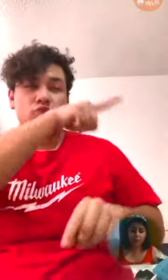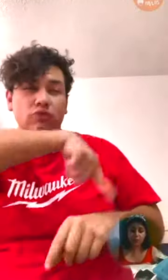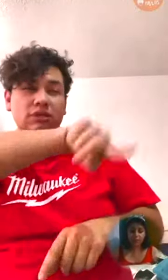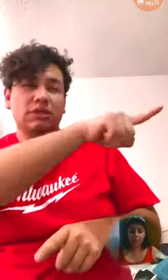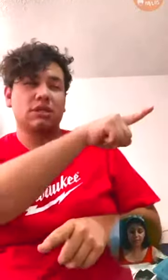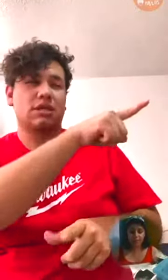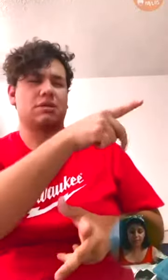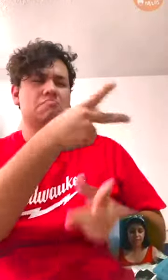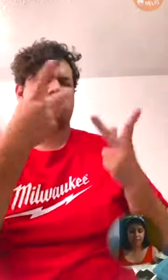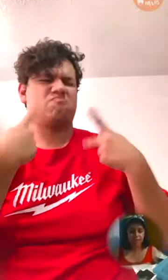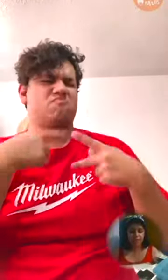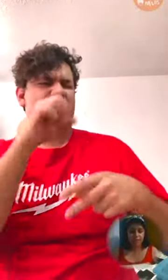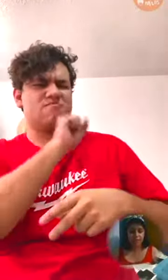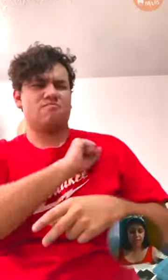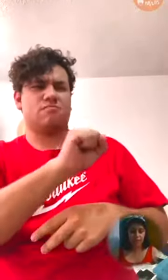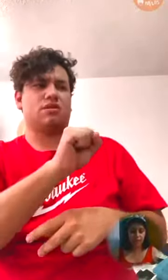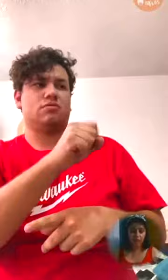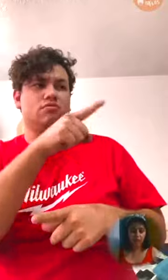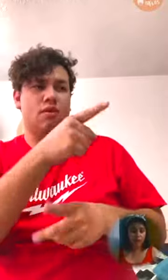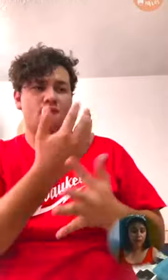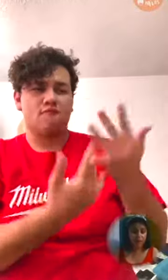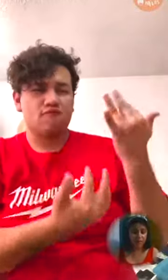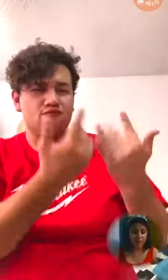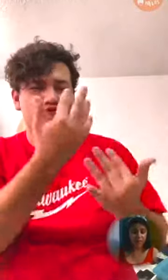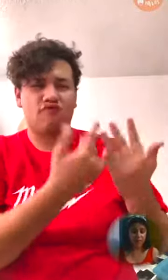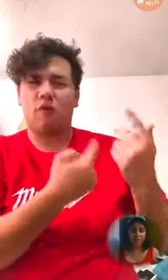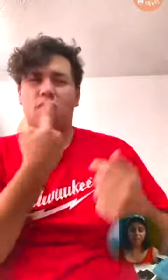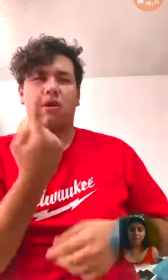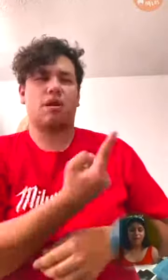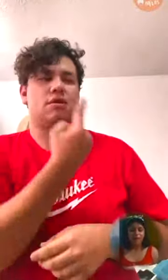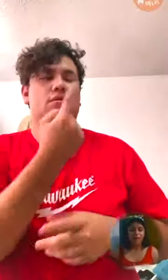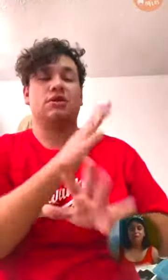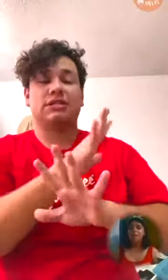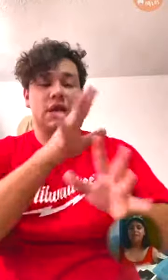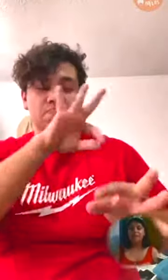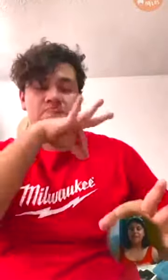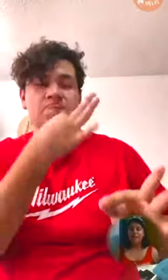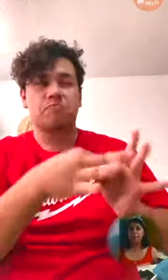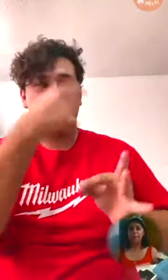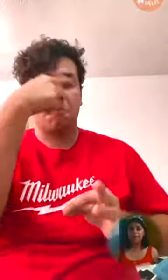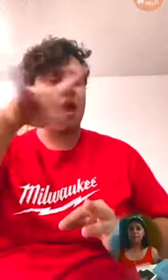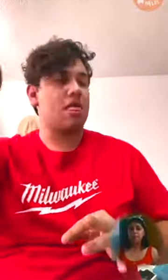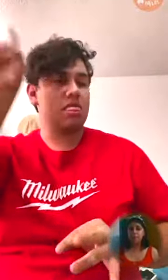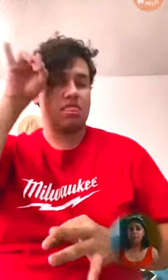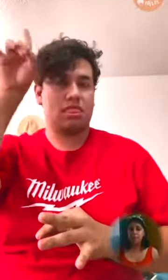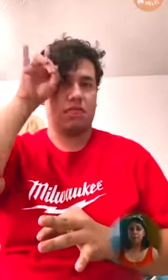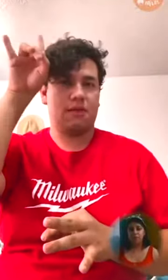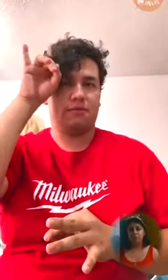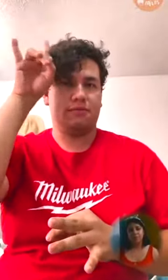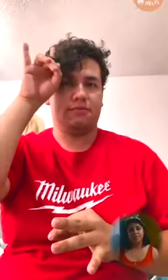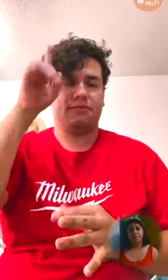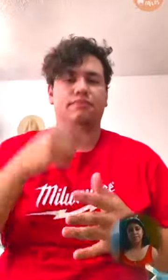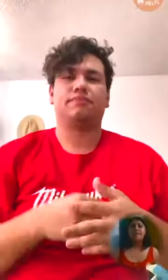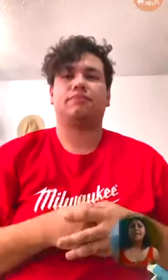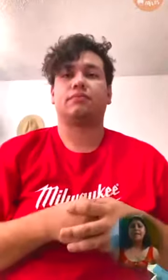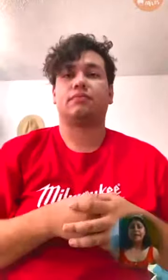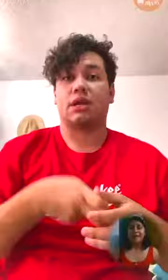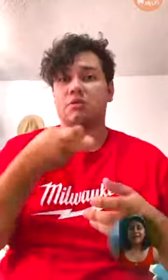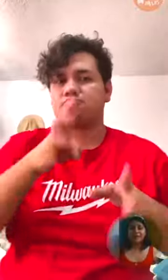ustedes los malditos, al fuego eterno, preparado para el diablo y sus demonios. En esta